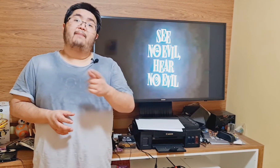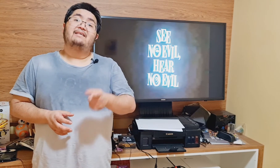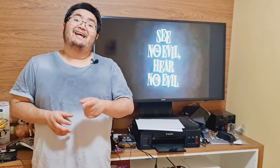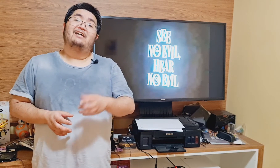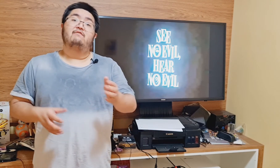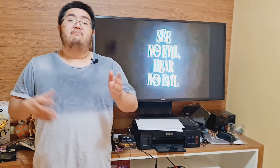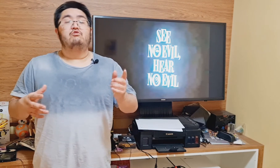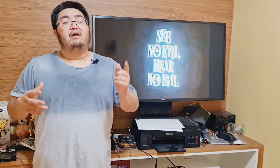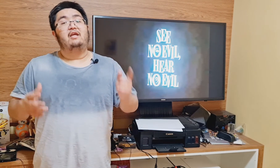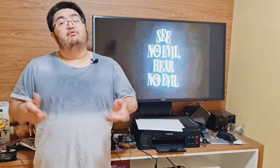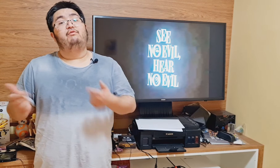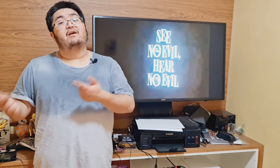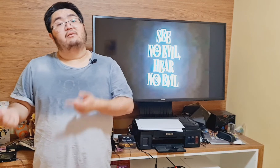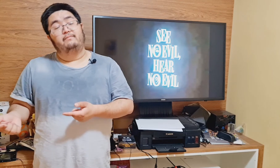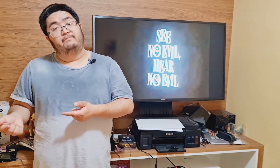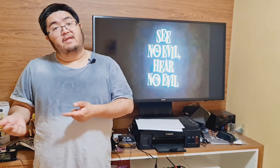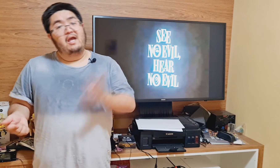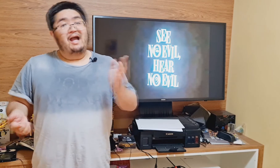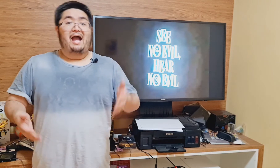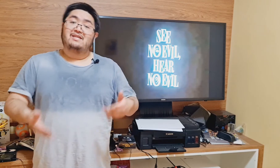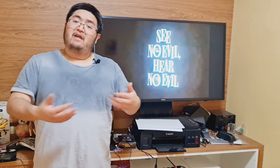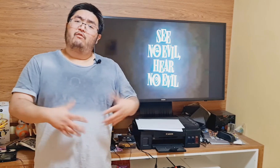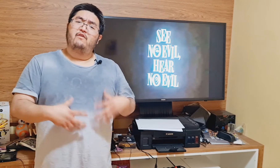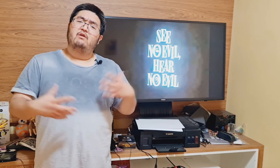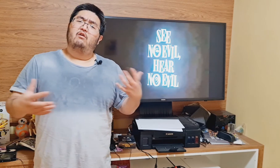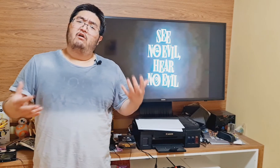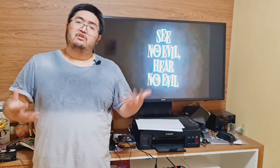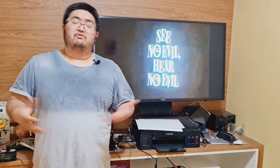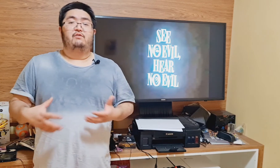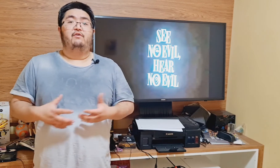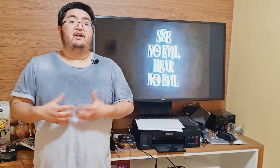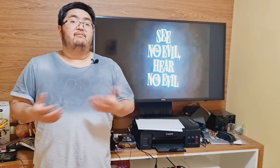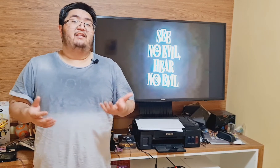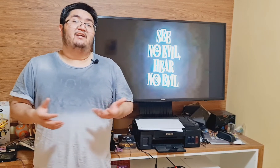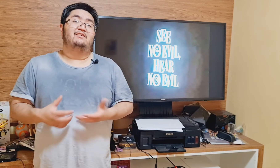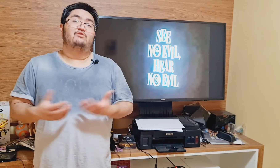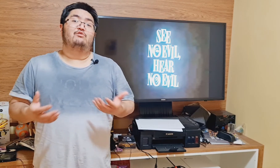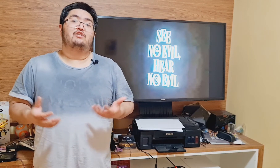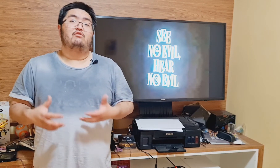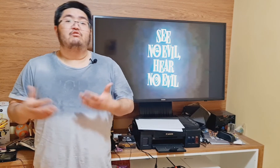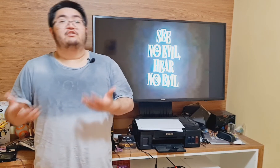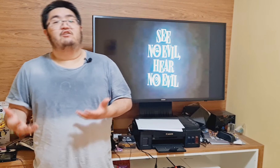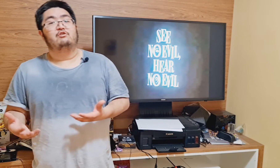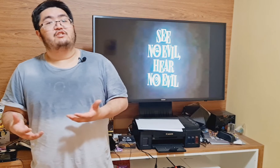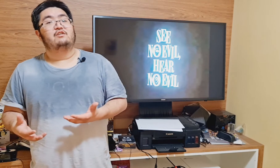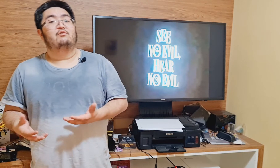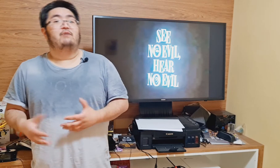paisagem não é muito além do ver. A ideia do filme lógico, que foca numa ideia de se discutir a inclusão, mostrando como a